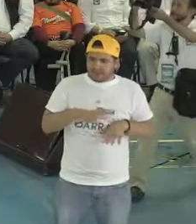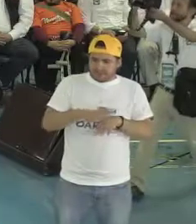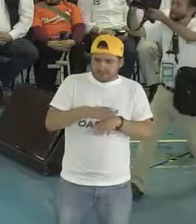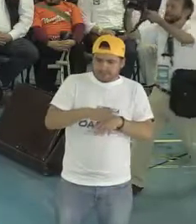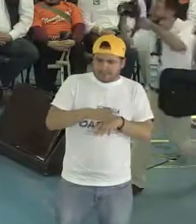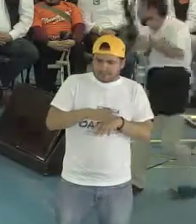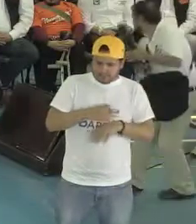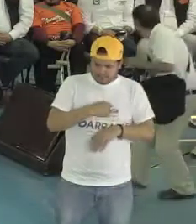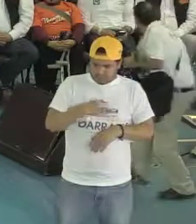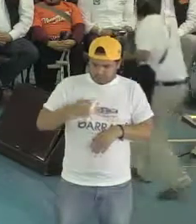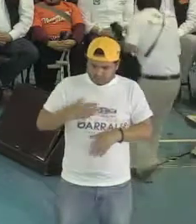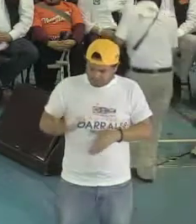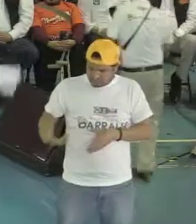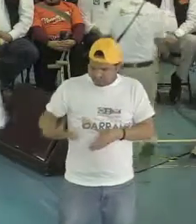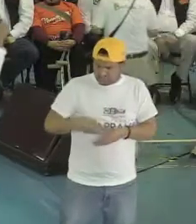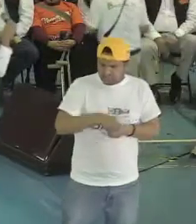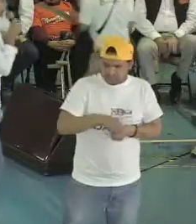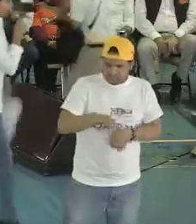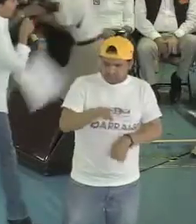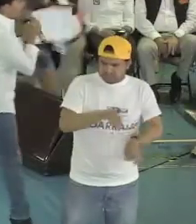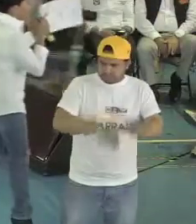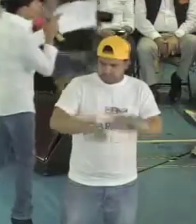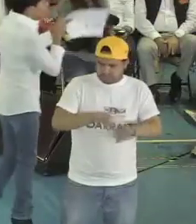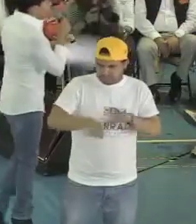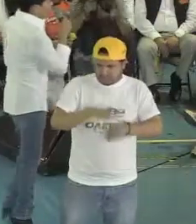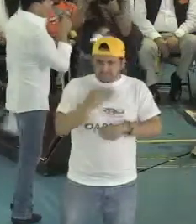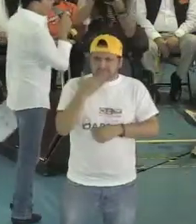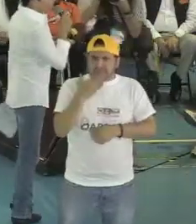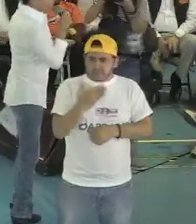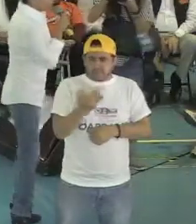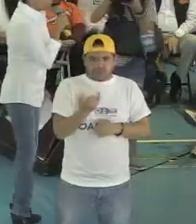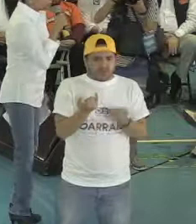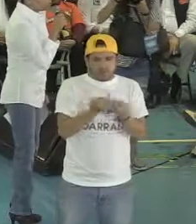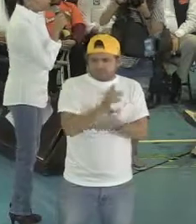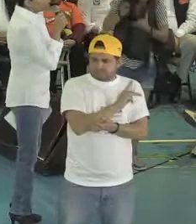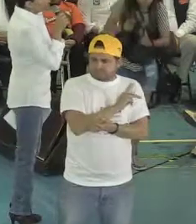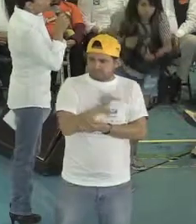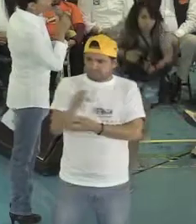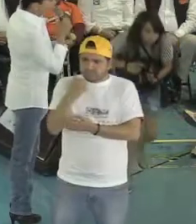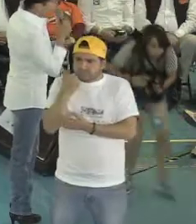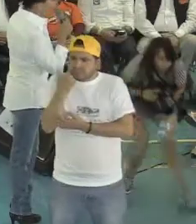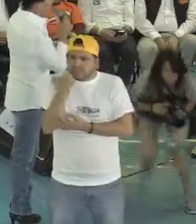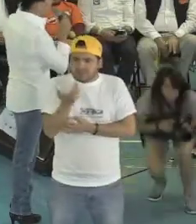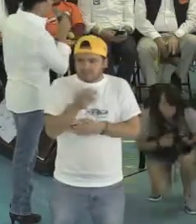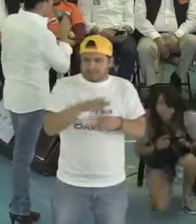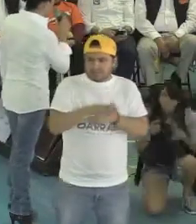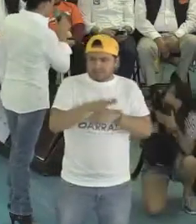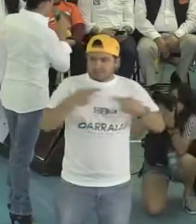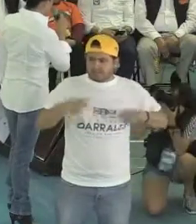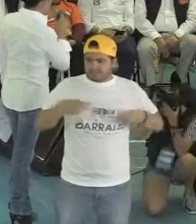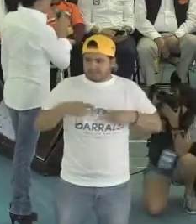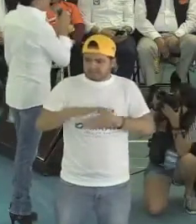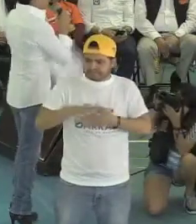nosotros mismos las cosas. ¿No es cierto? Y eso es lo que nosotros nos vamos a comprender a hacer con todas y con